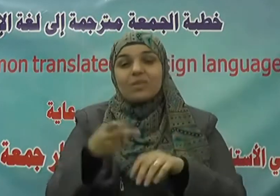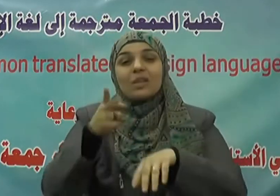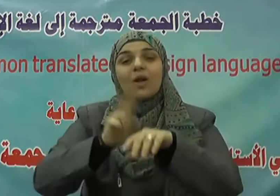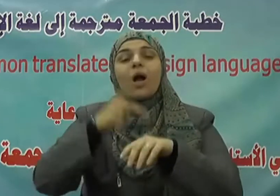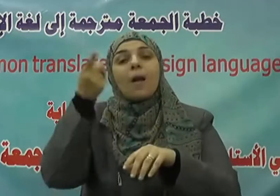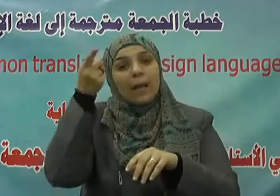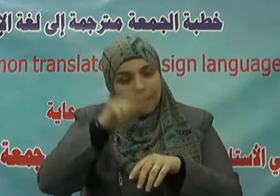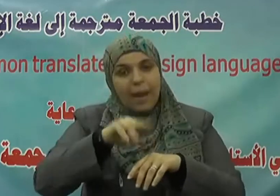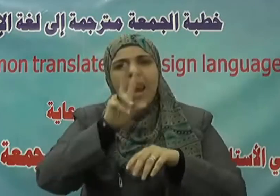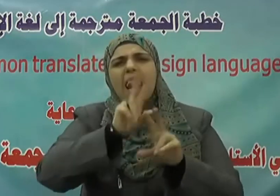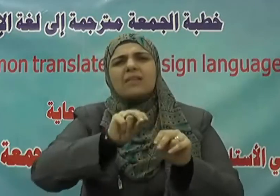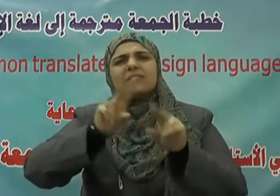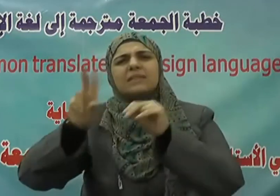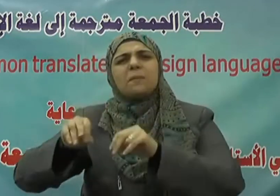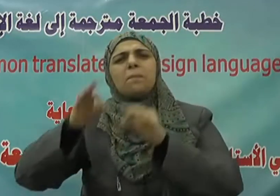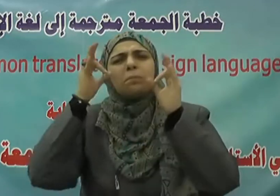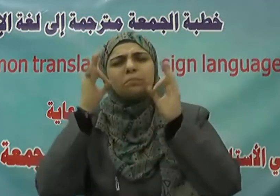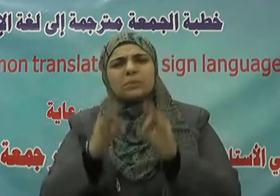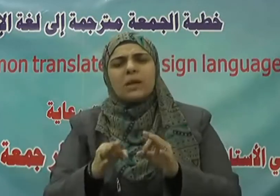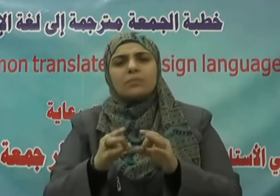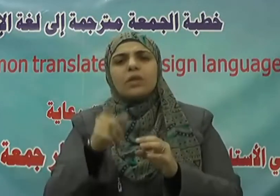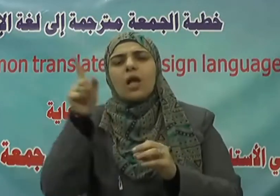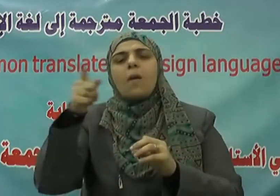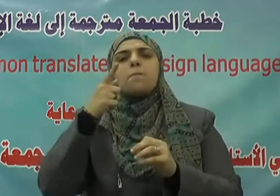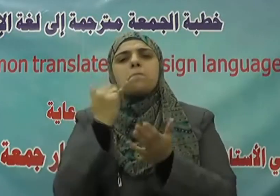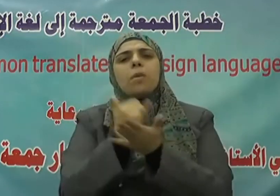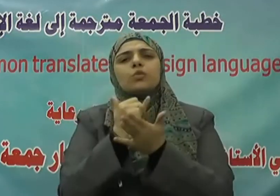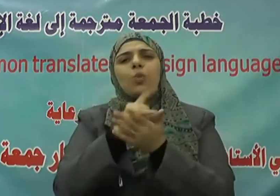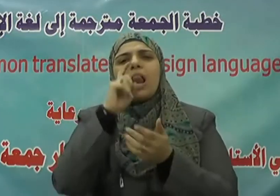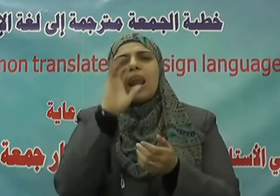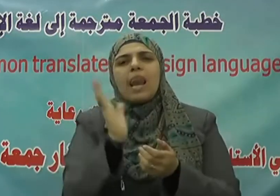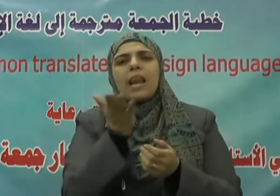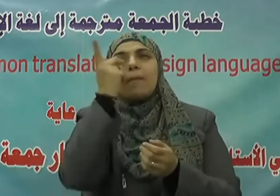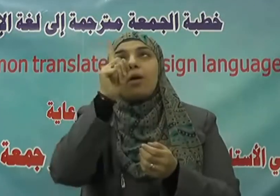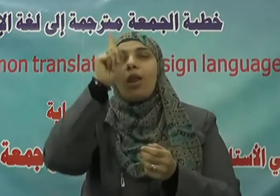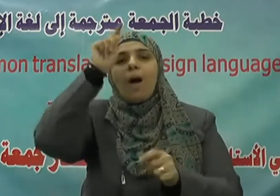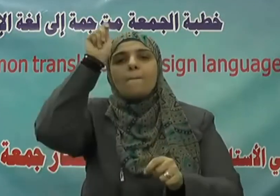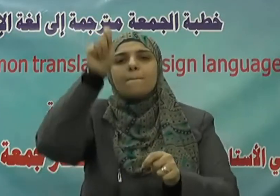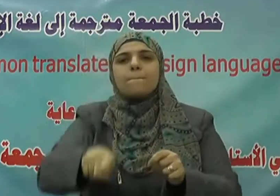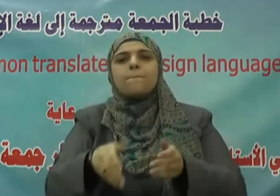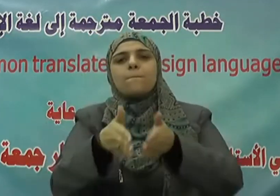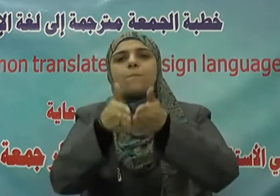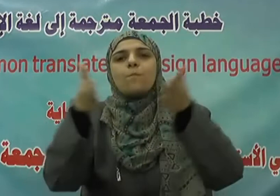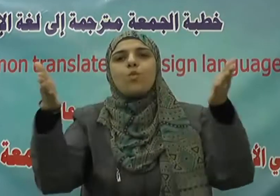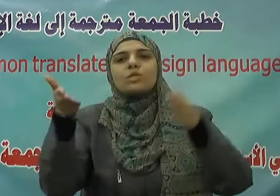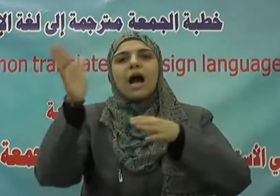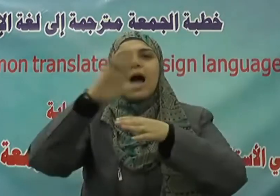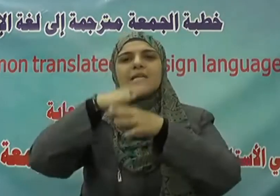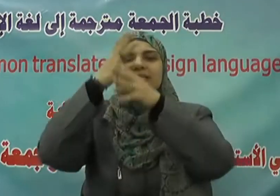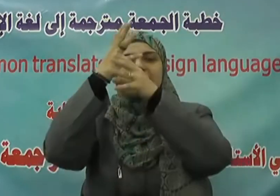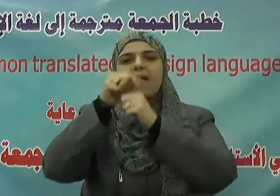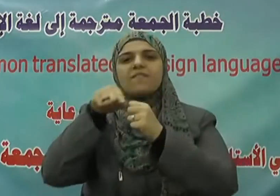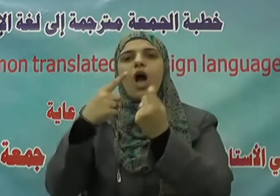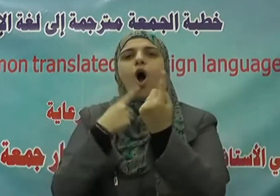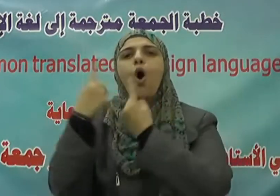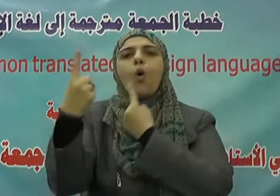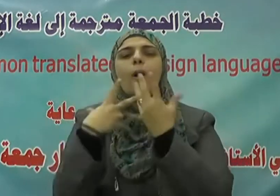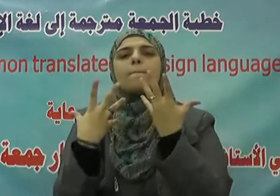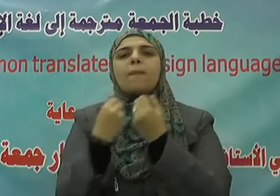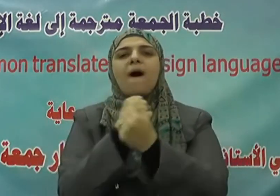نفسه سار نبي الله موسى عليه السلام في حواره مع فرعون